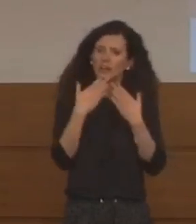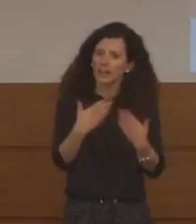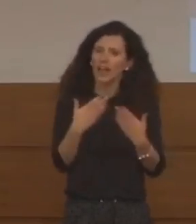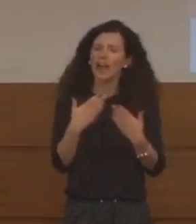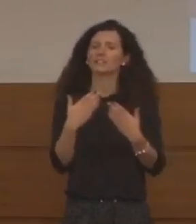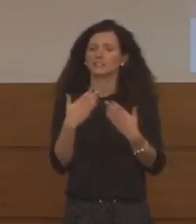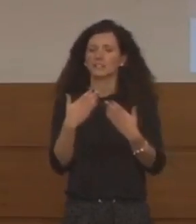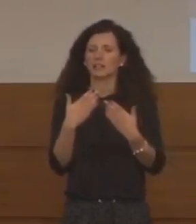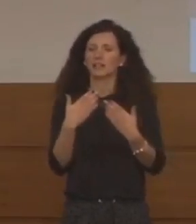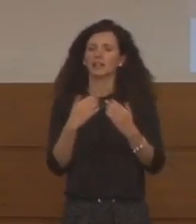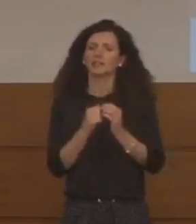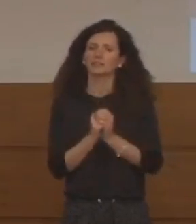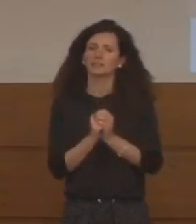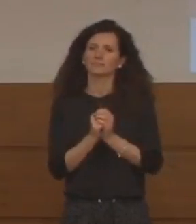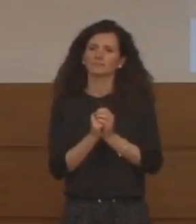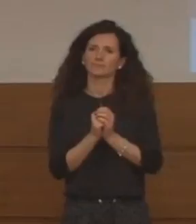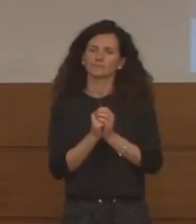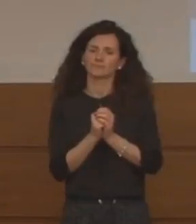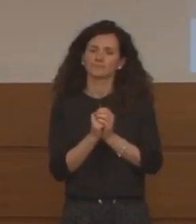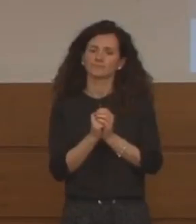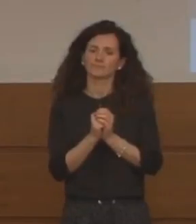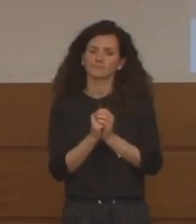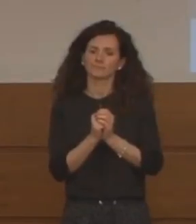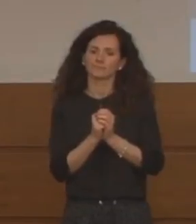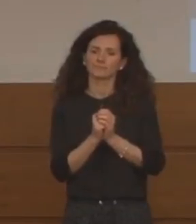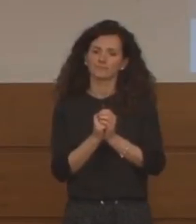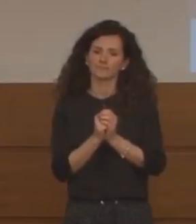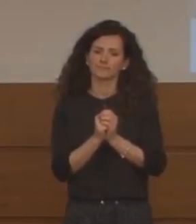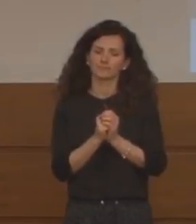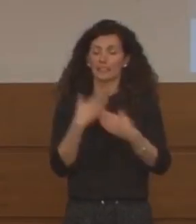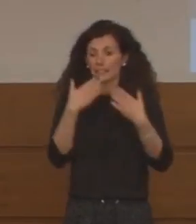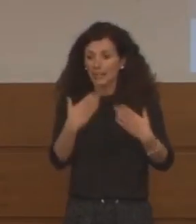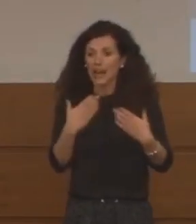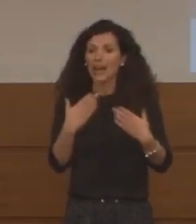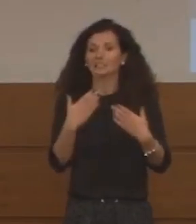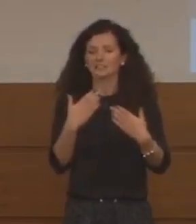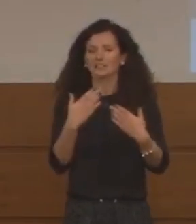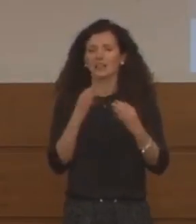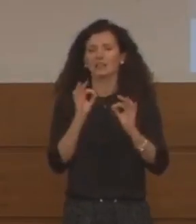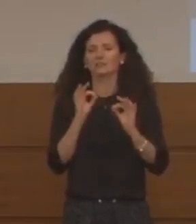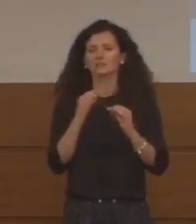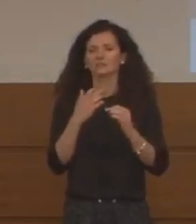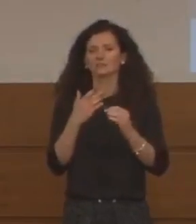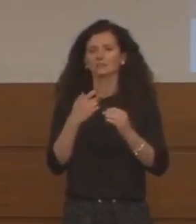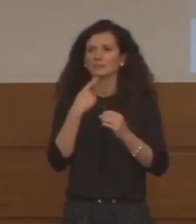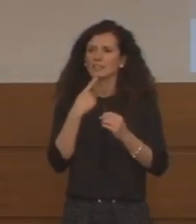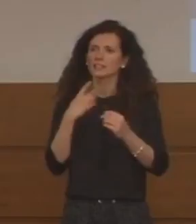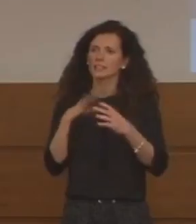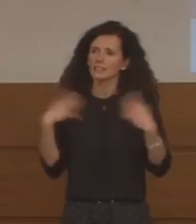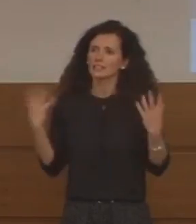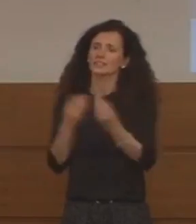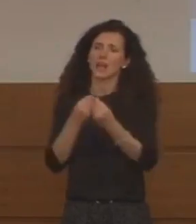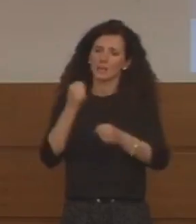che hanno contribuito alle